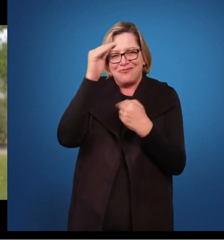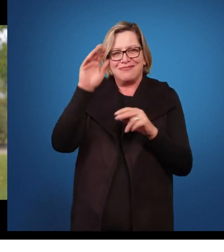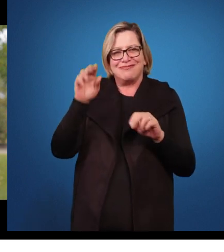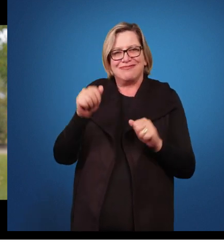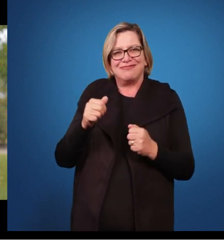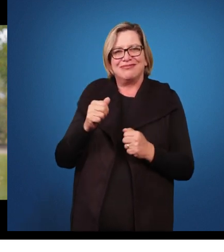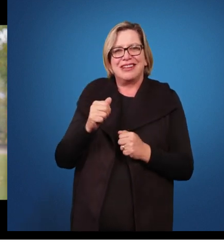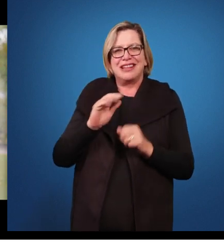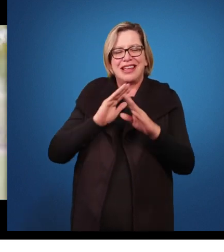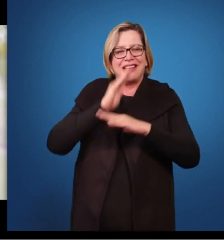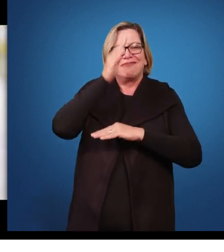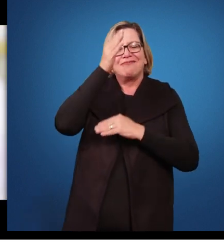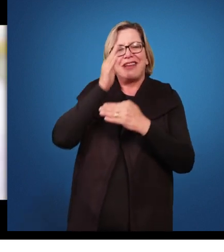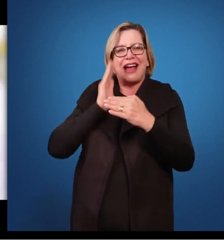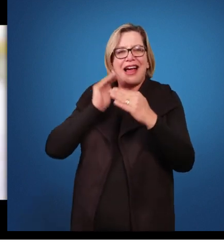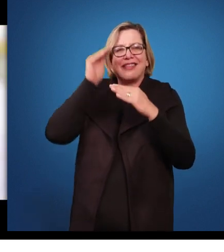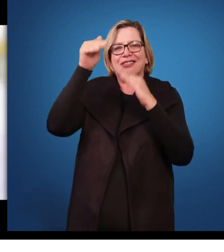E aí